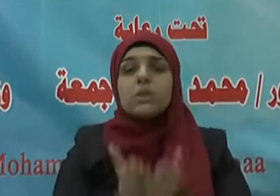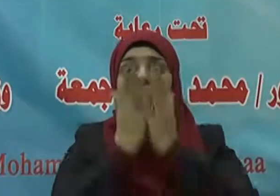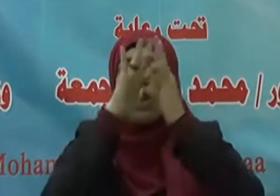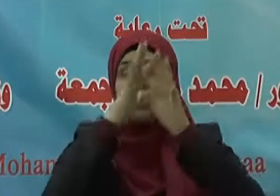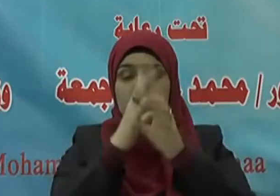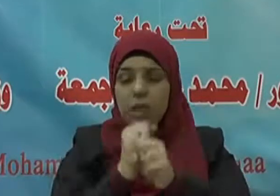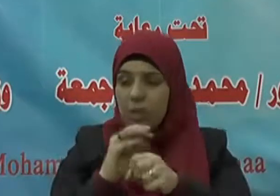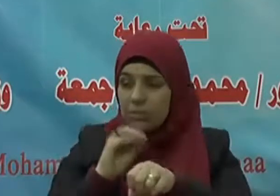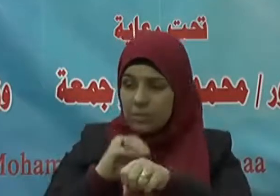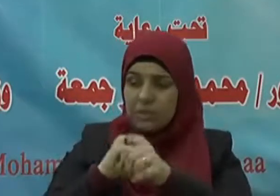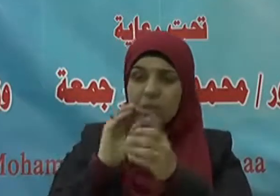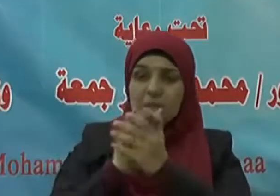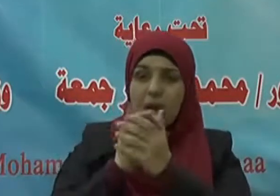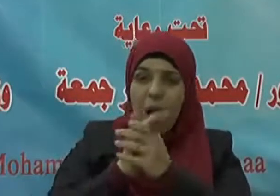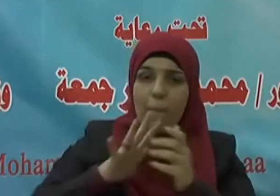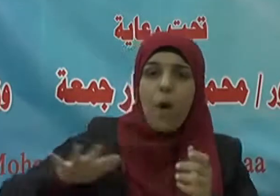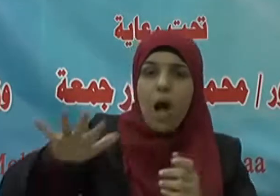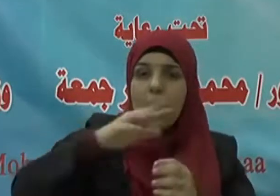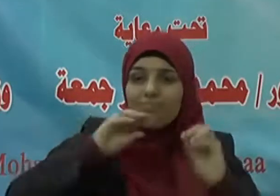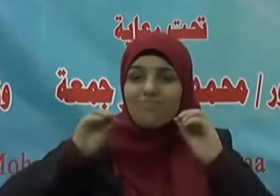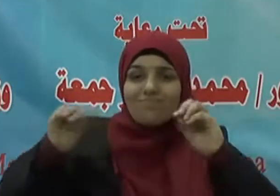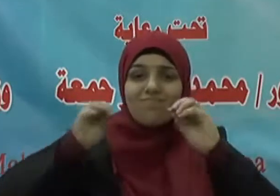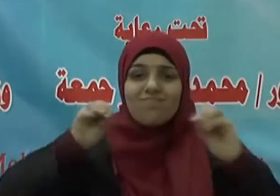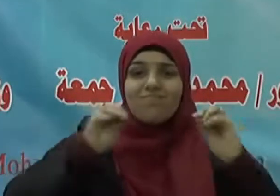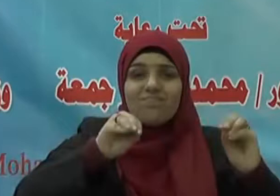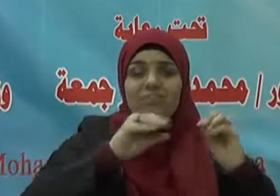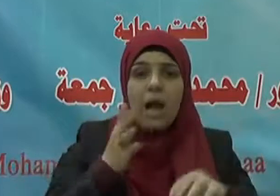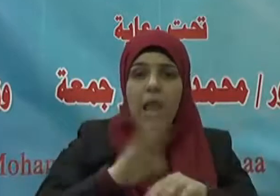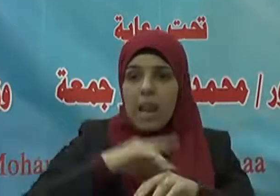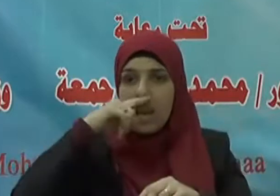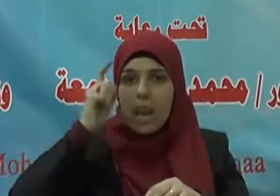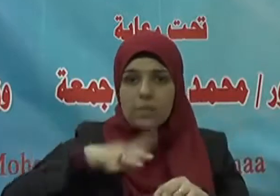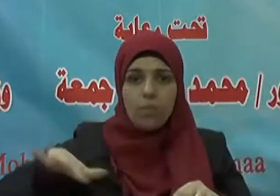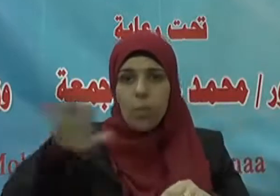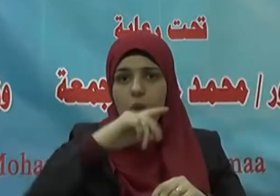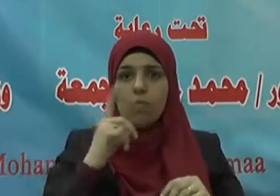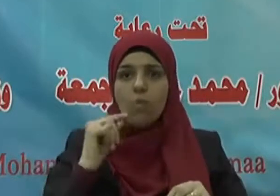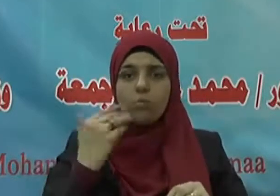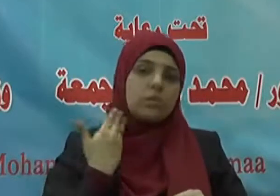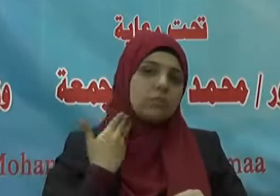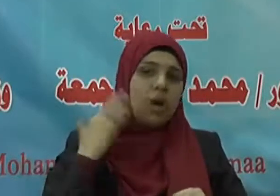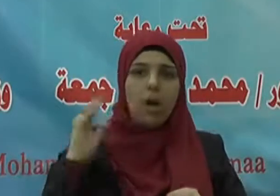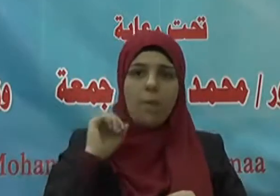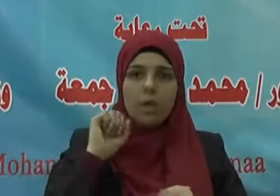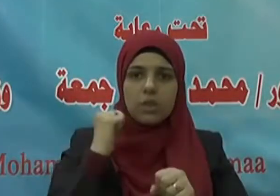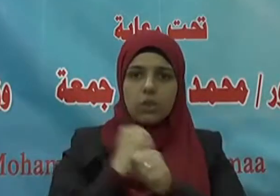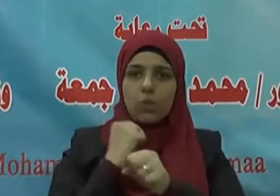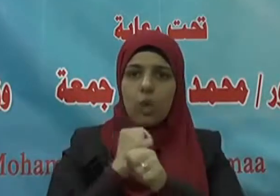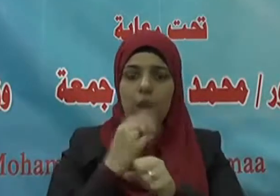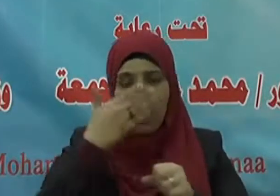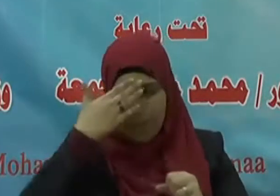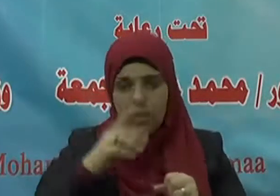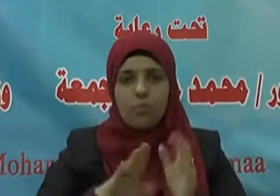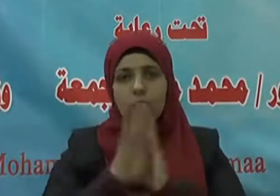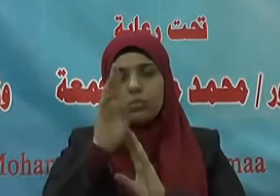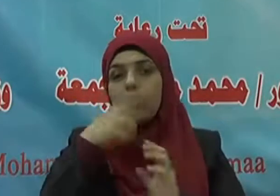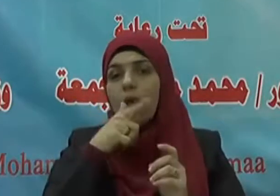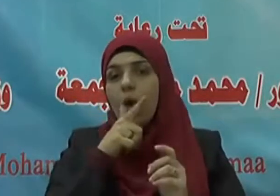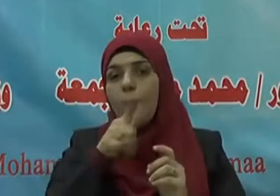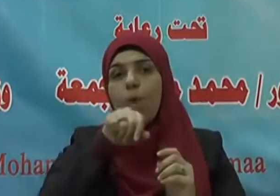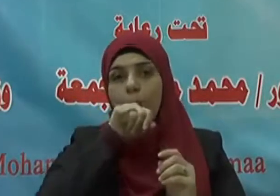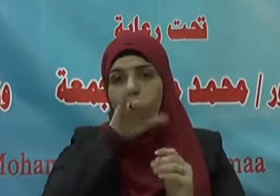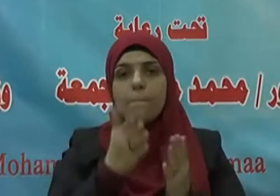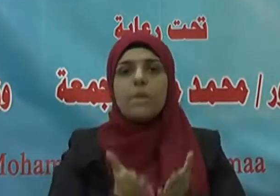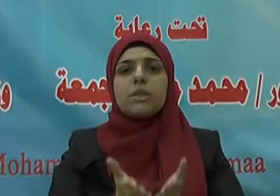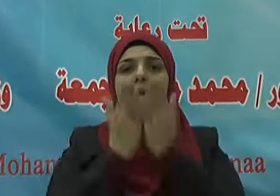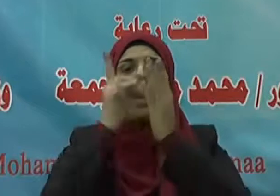وسلم أصحابه وأمته على التميز وعلو الهمة يقول